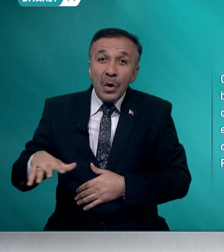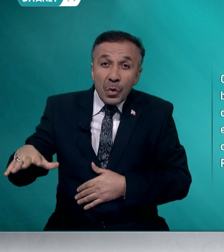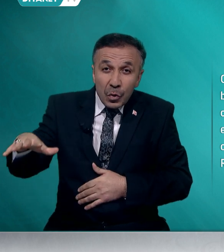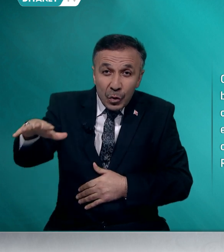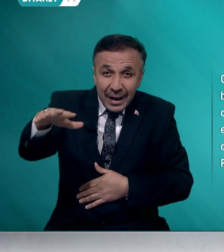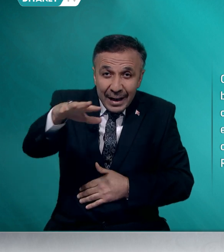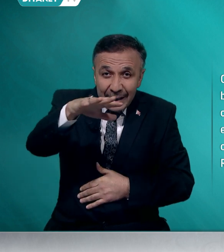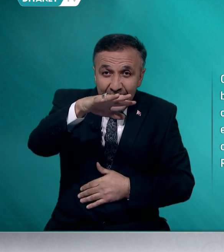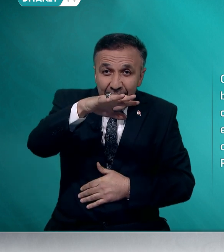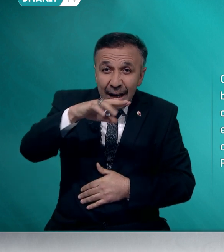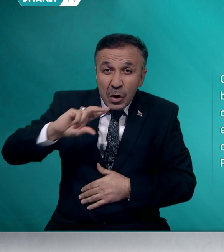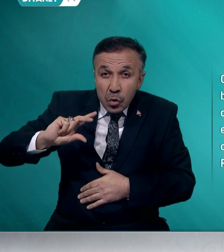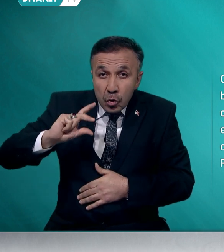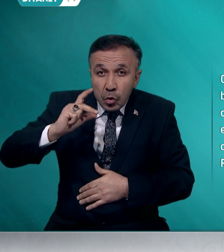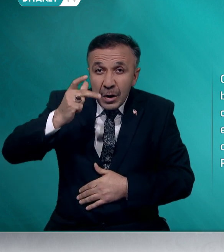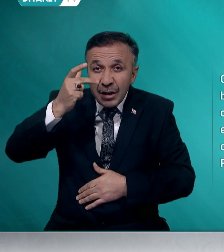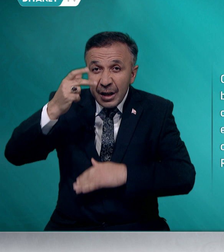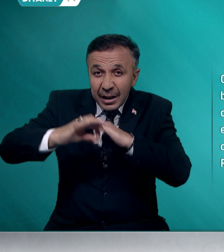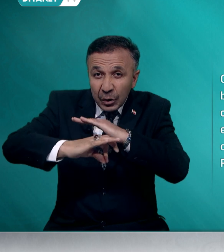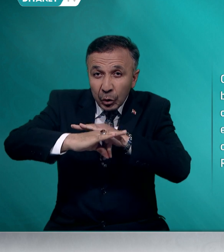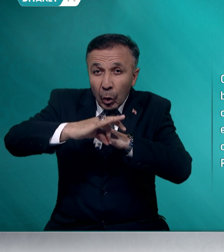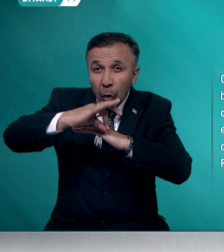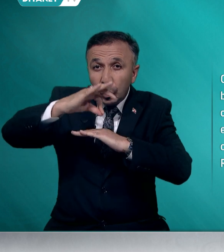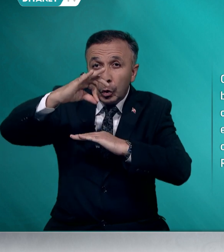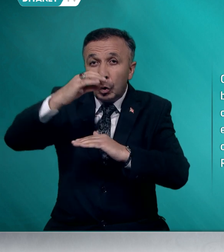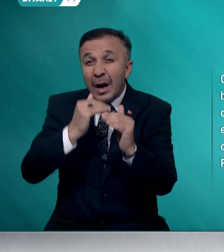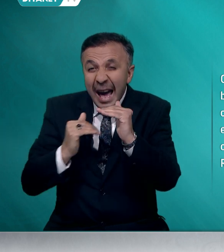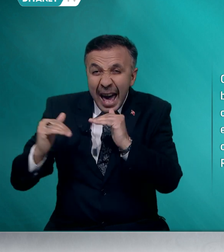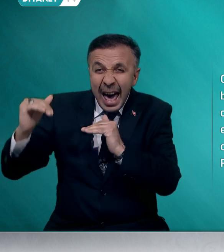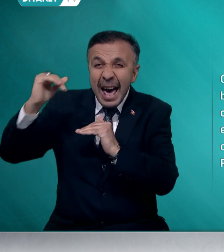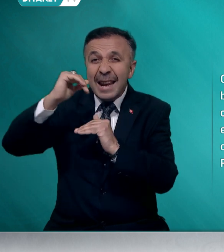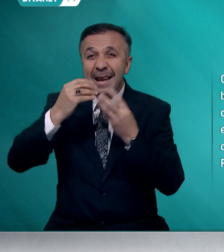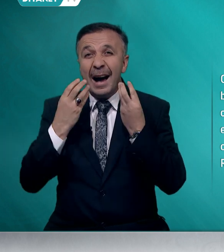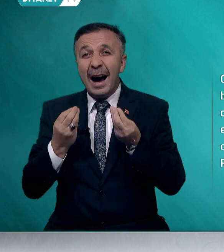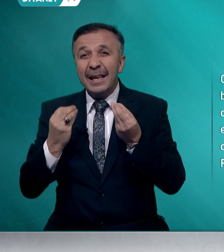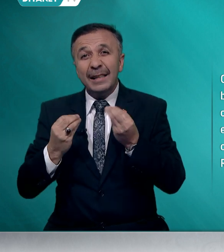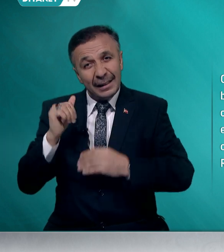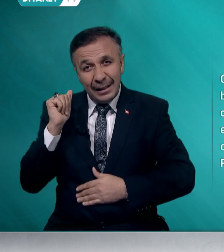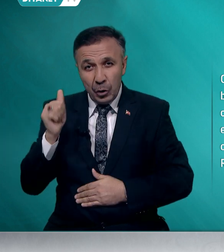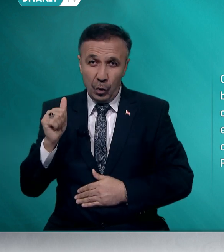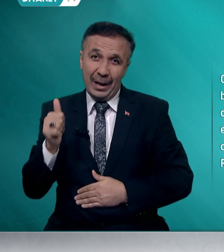Üzerine güneşin doğduğu en hayırlı günde